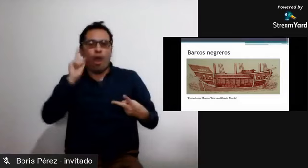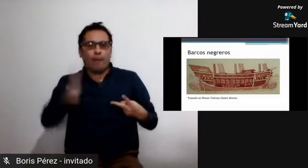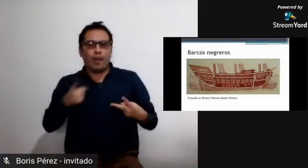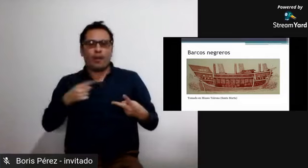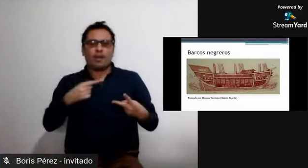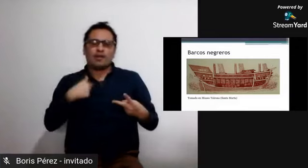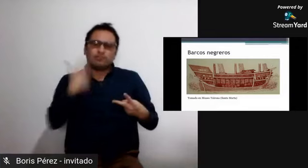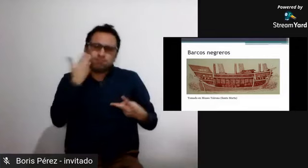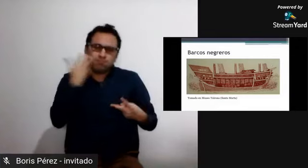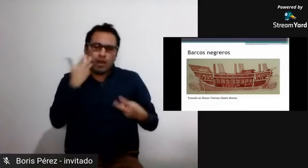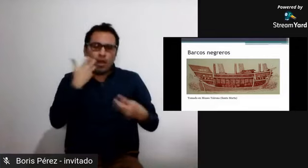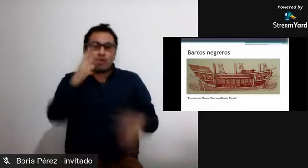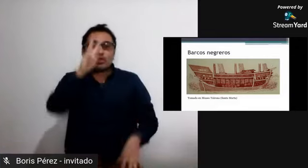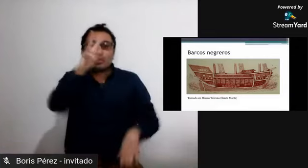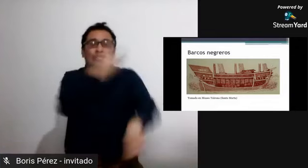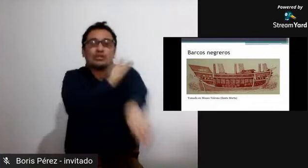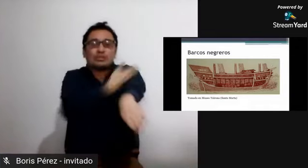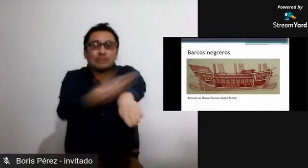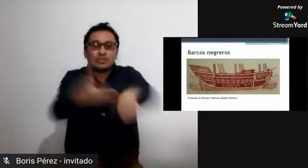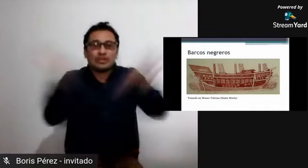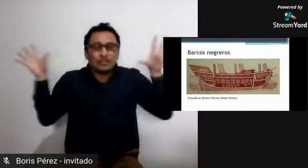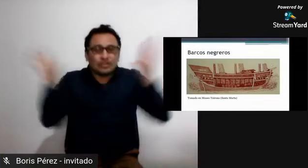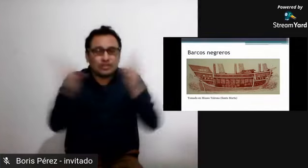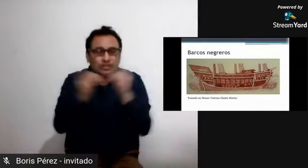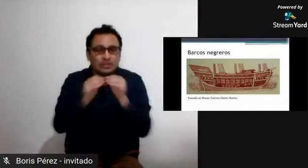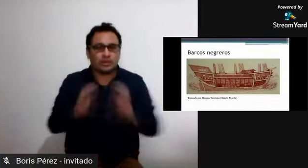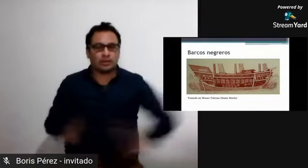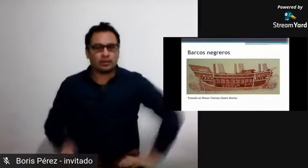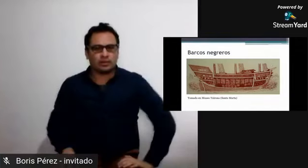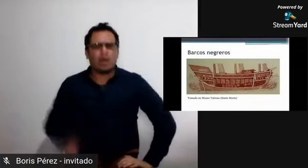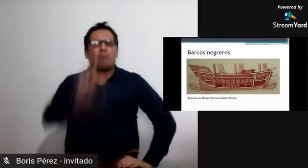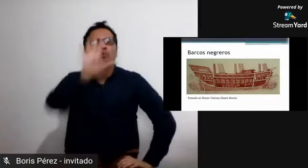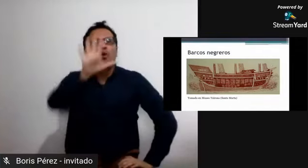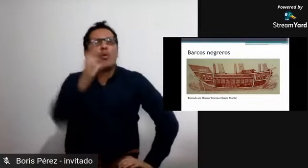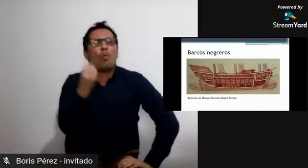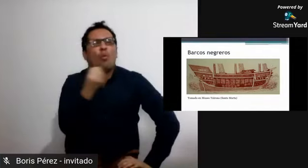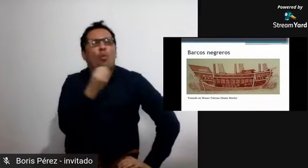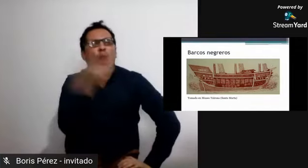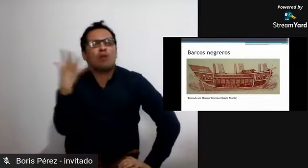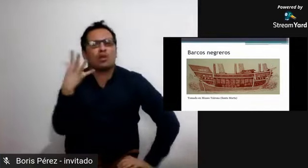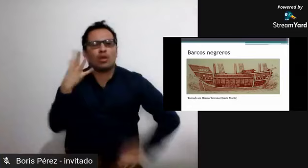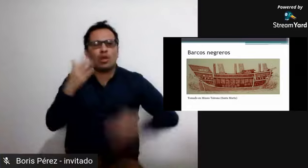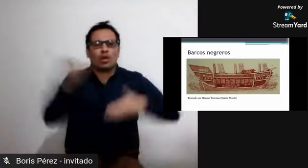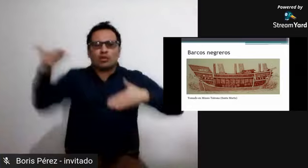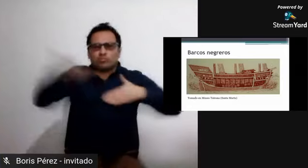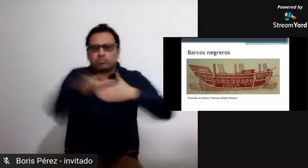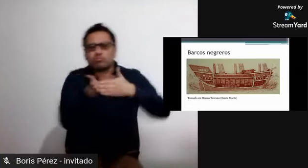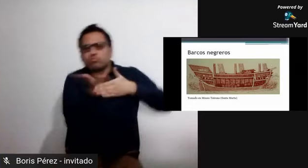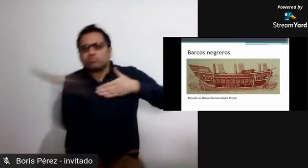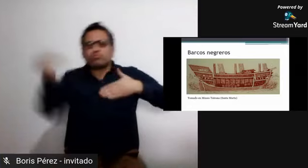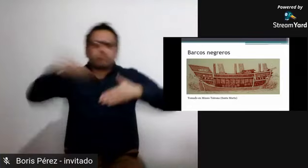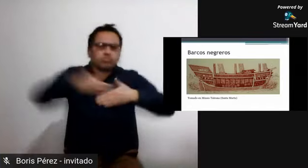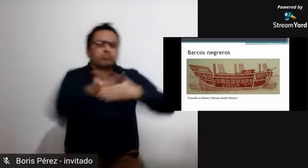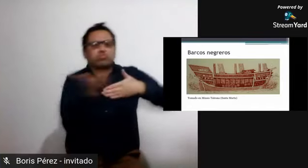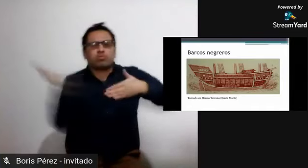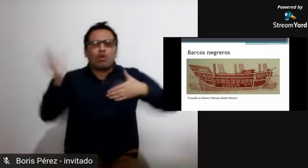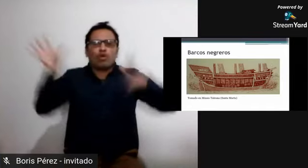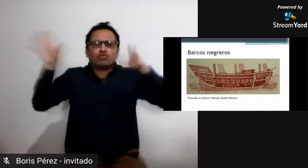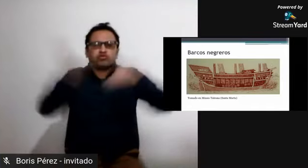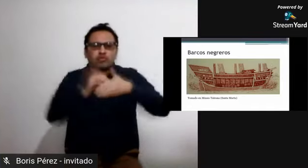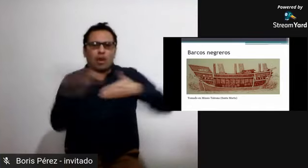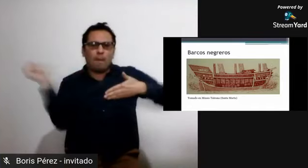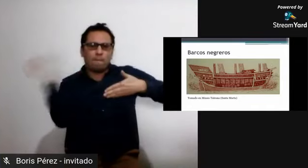situaciones como las que yo les mencionaba anteriormente algunos se suicidaban otros morían por enfermedades tropicales o por